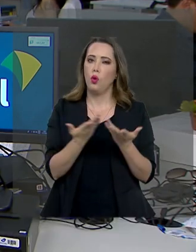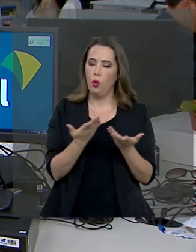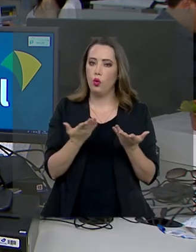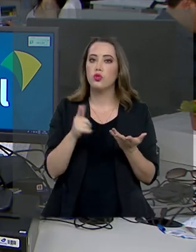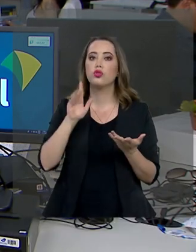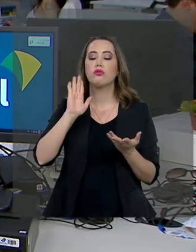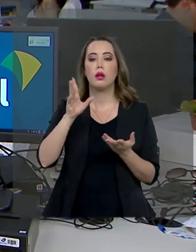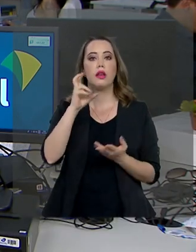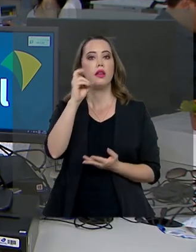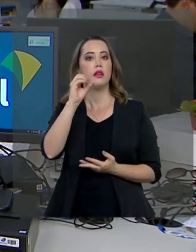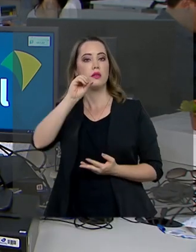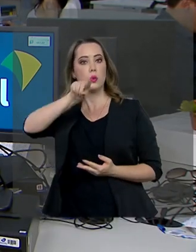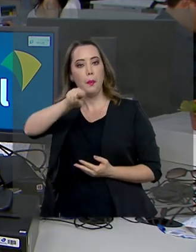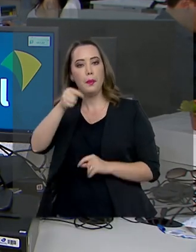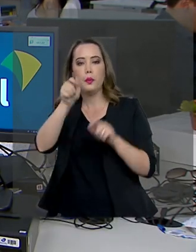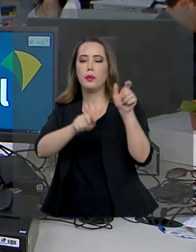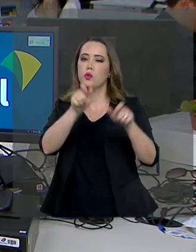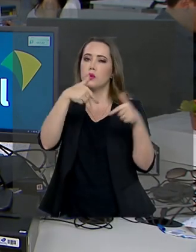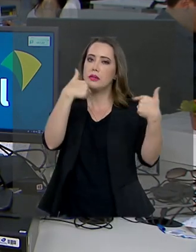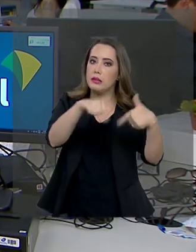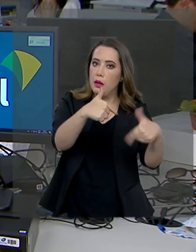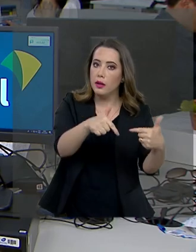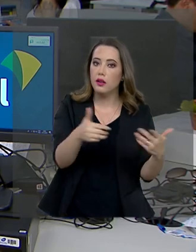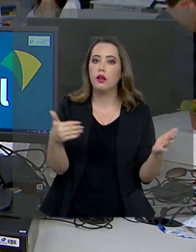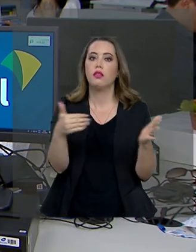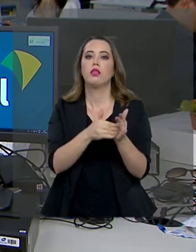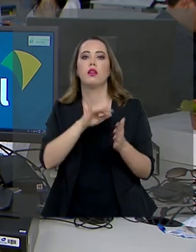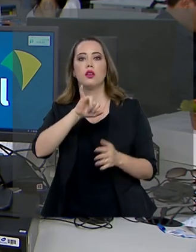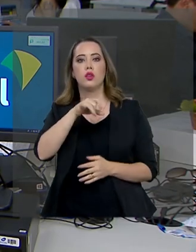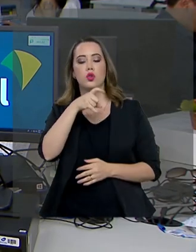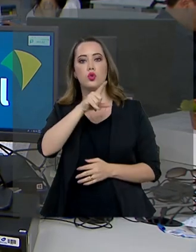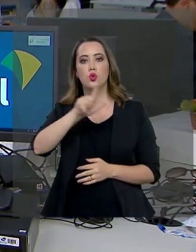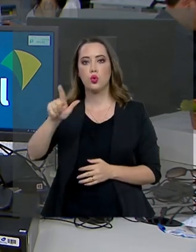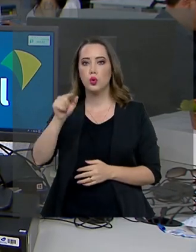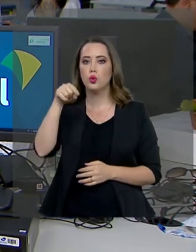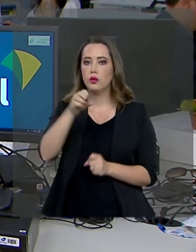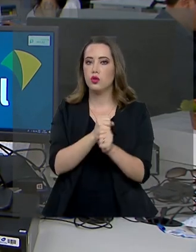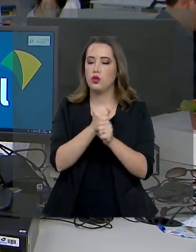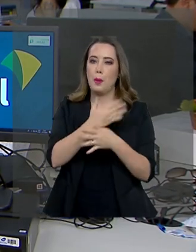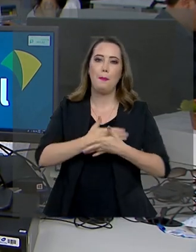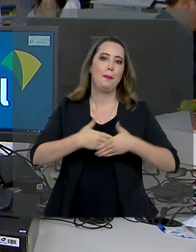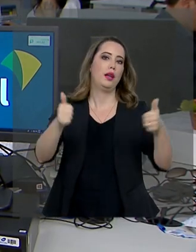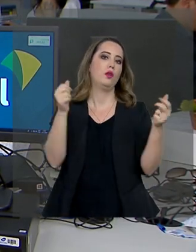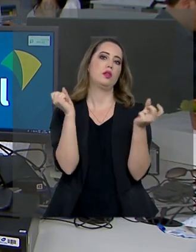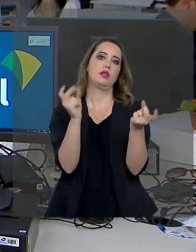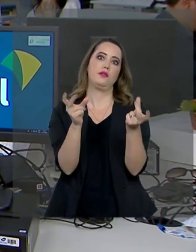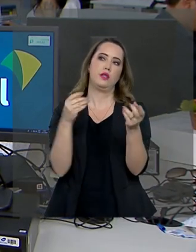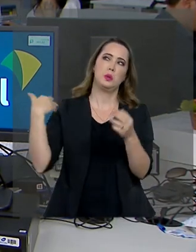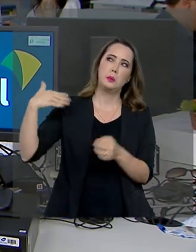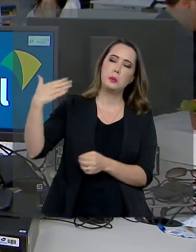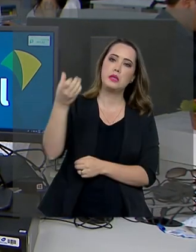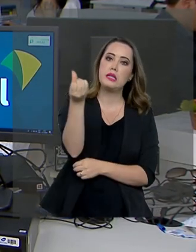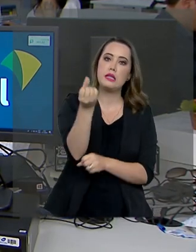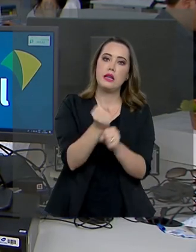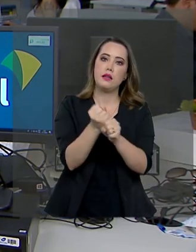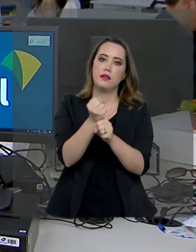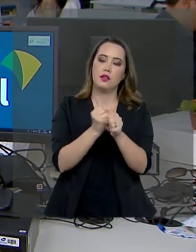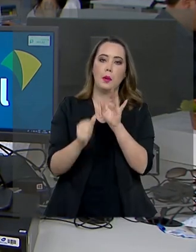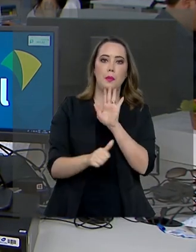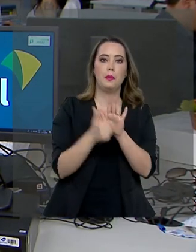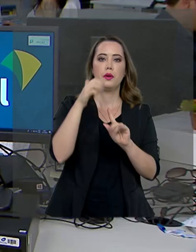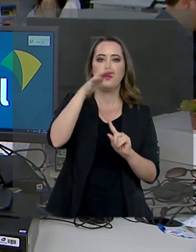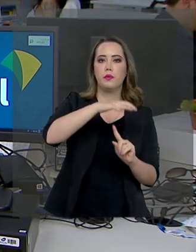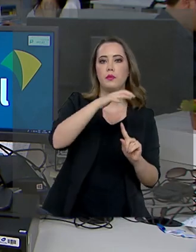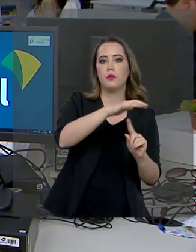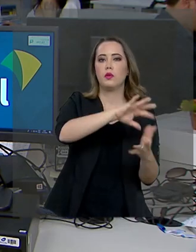trabalhadores. Até julho deste ano, as vendas na região foram as melhores dos últimos seis anos. Na abertura da primeira feira de